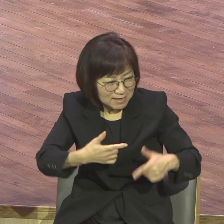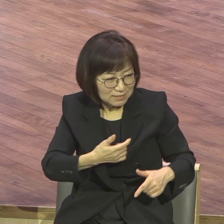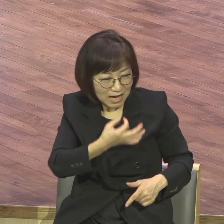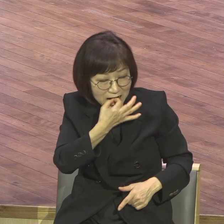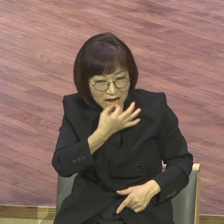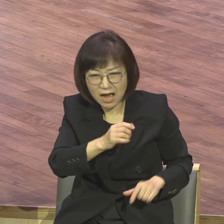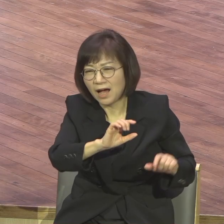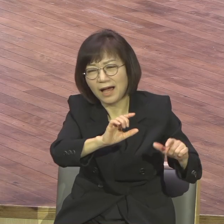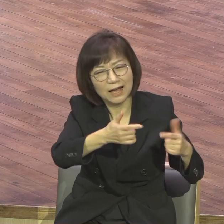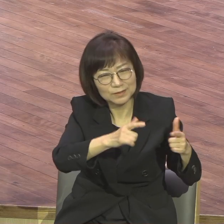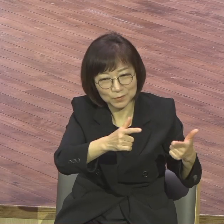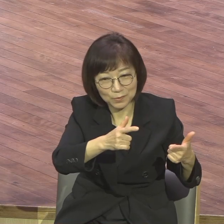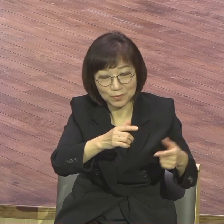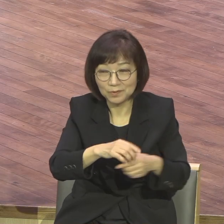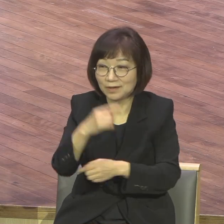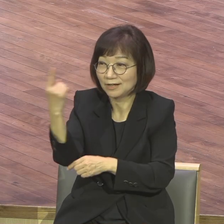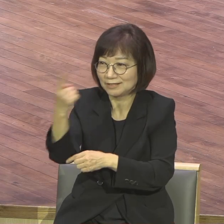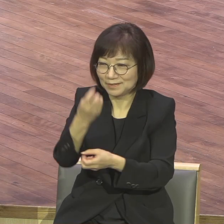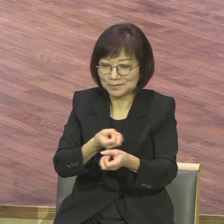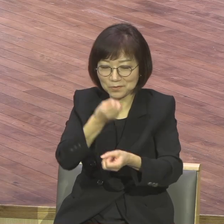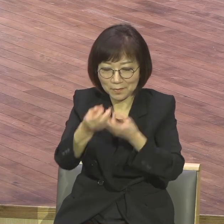소망은 주께 있나이다.